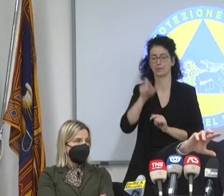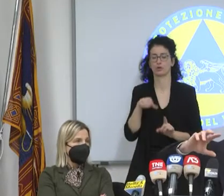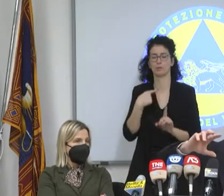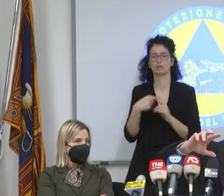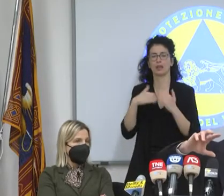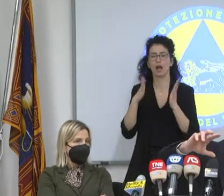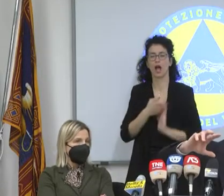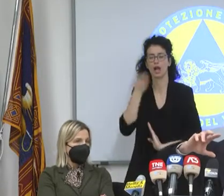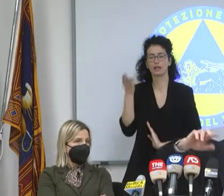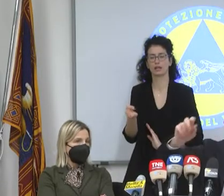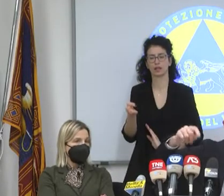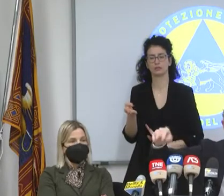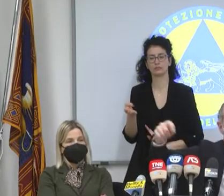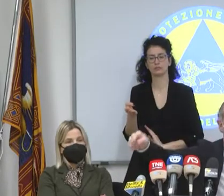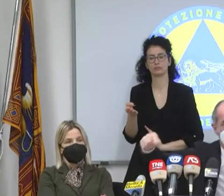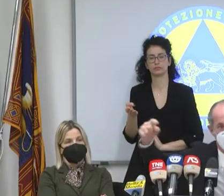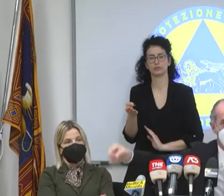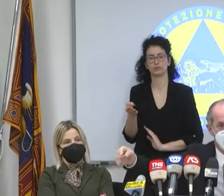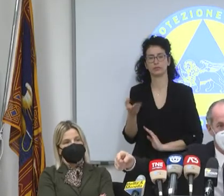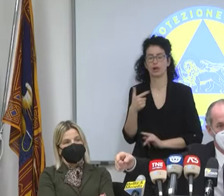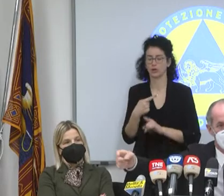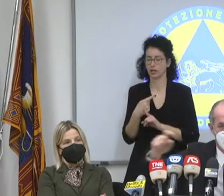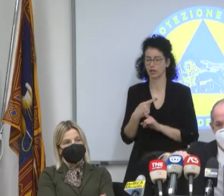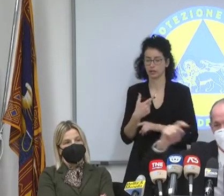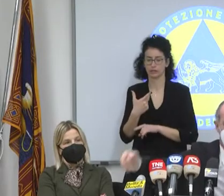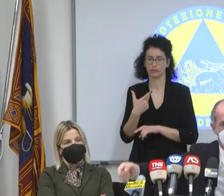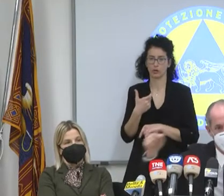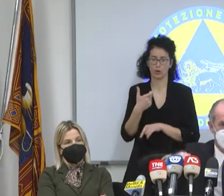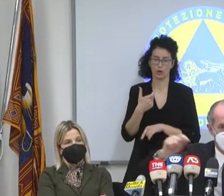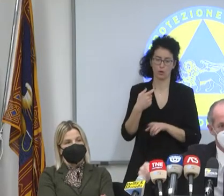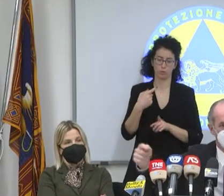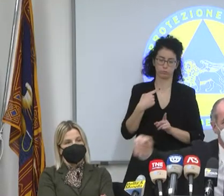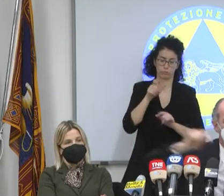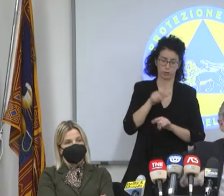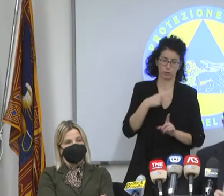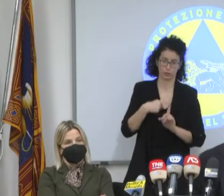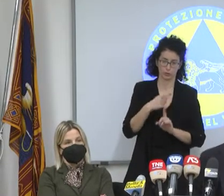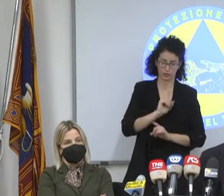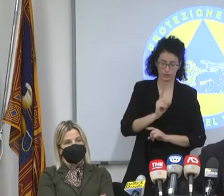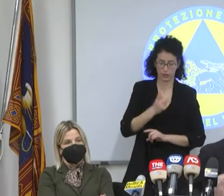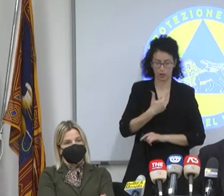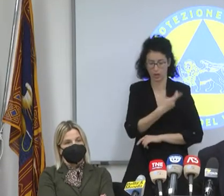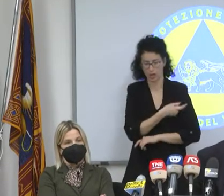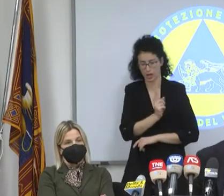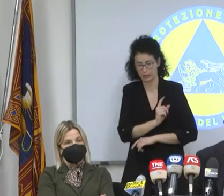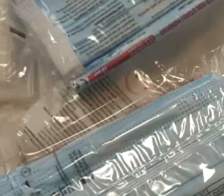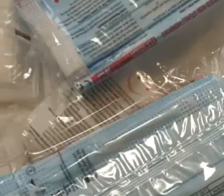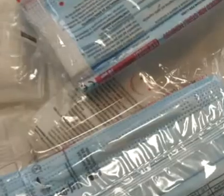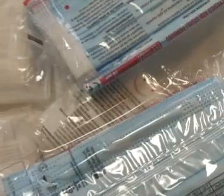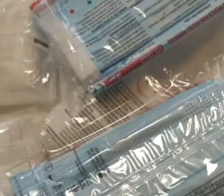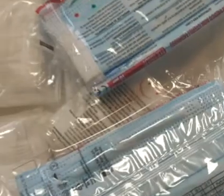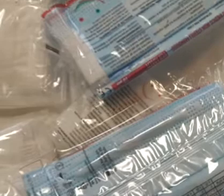a casa, non è che devo andare a cercare quello che non è positivo, ma non è vaccinato, deve stare a casa anche lui. Le persone non finiamo più.